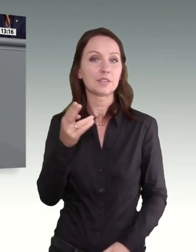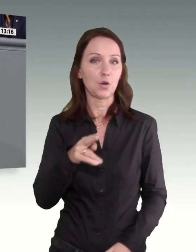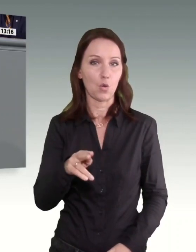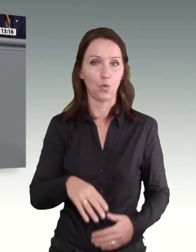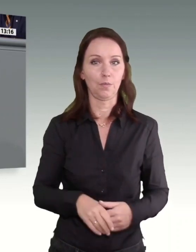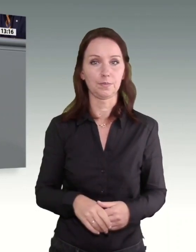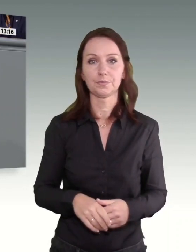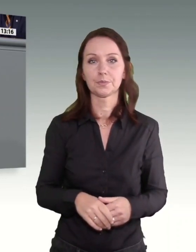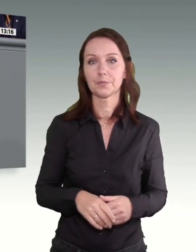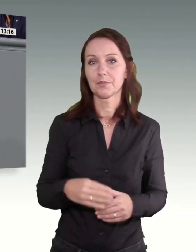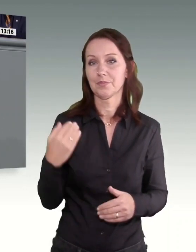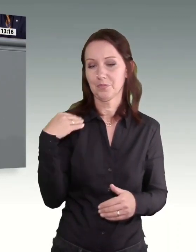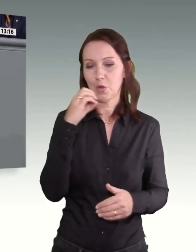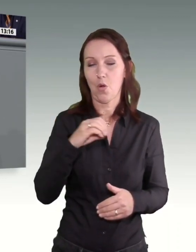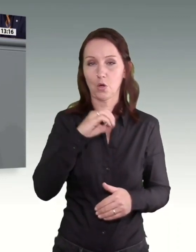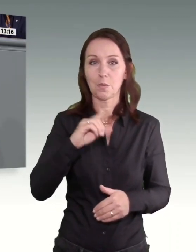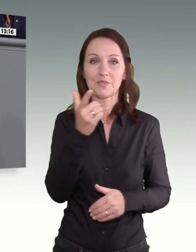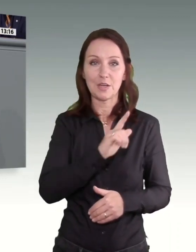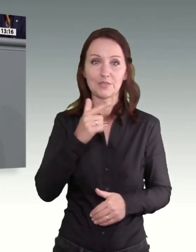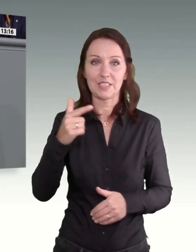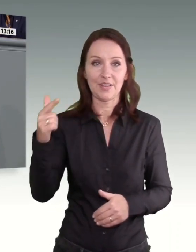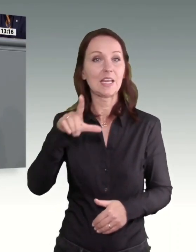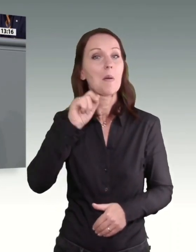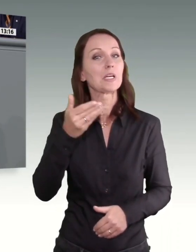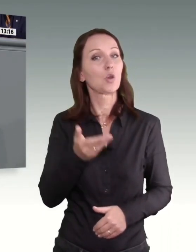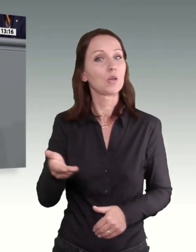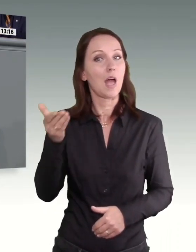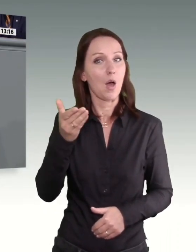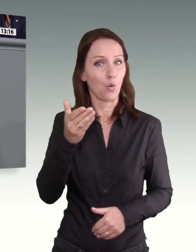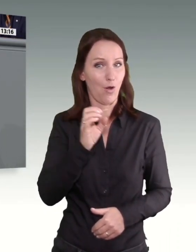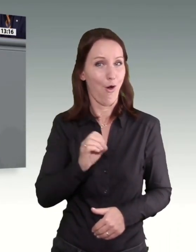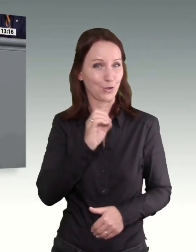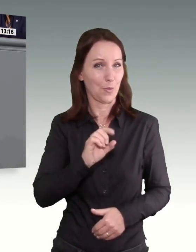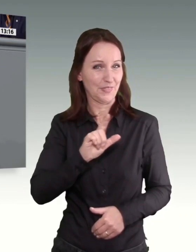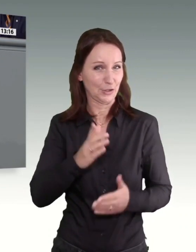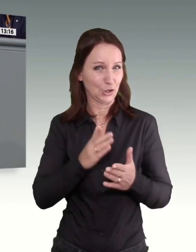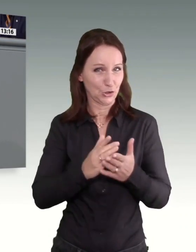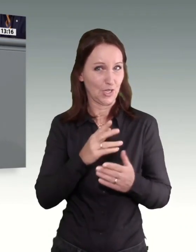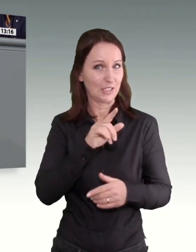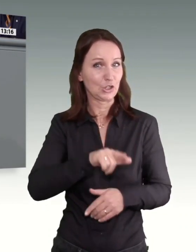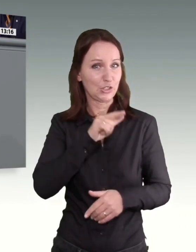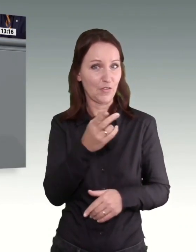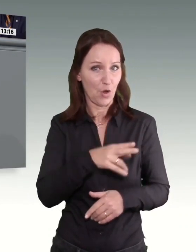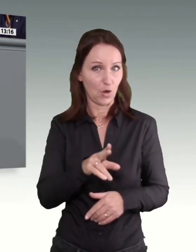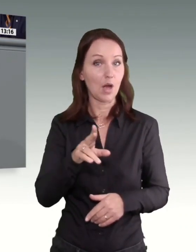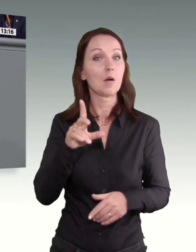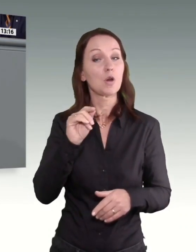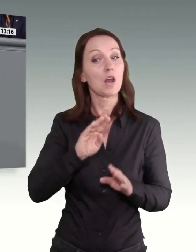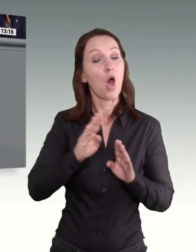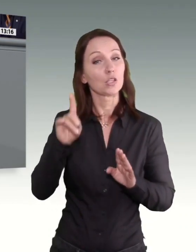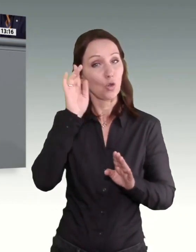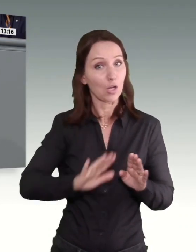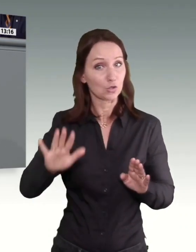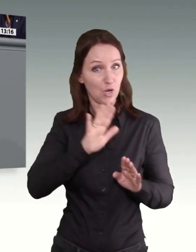Mindestlohnerhöhung auf 12 Euro im Oktober 2022 werden davon Frauen und Arbeitnehmer in Ostdeutschland überproportional häufig